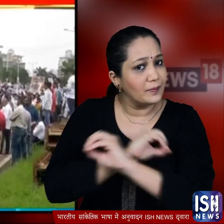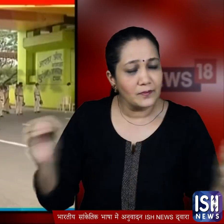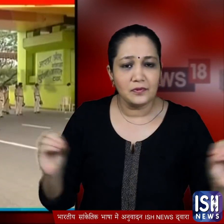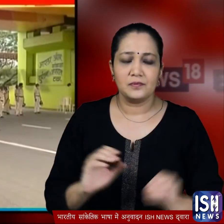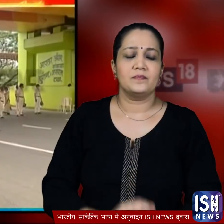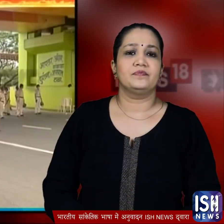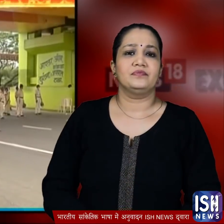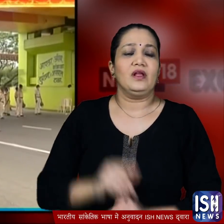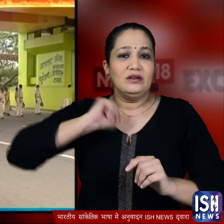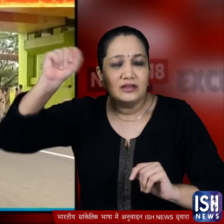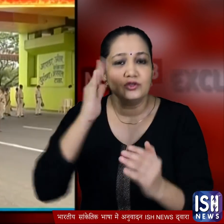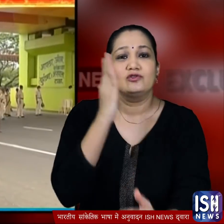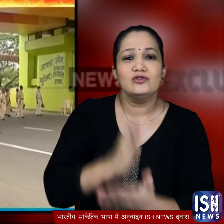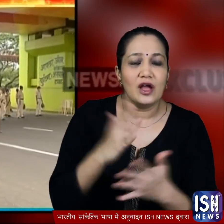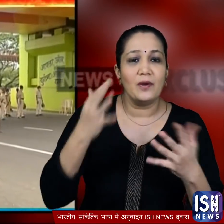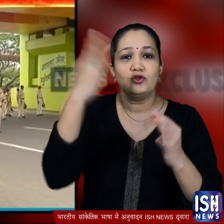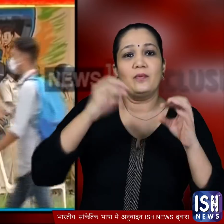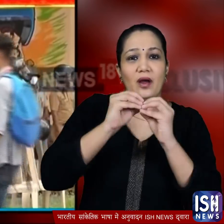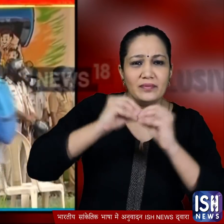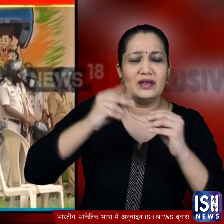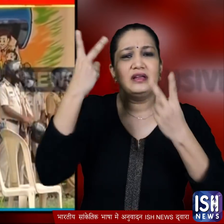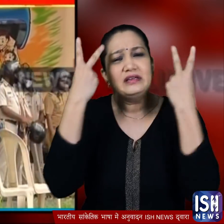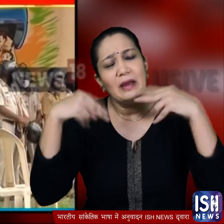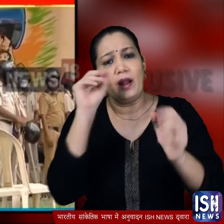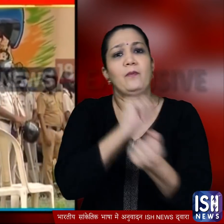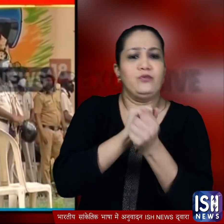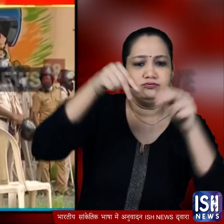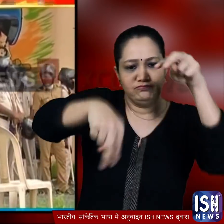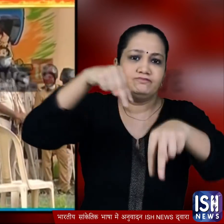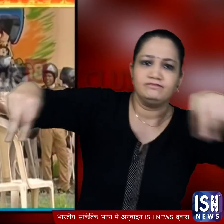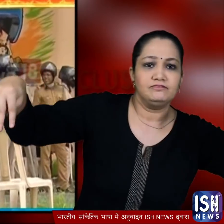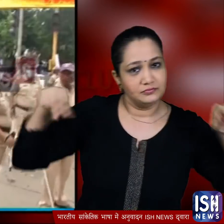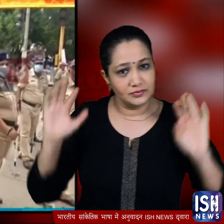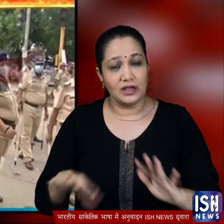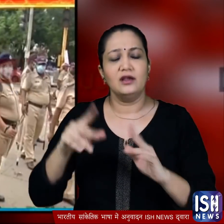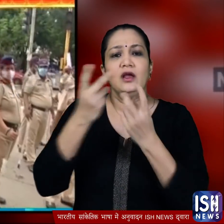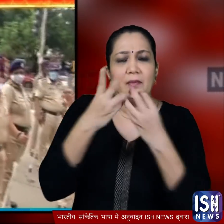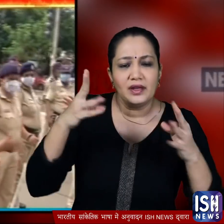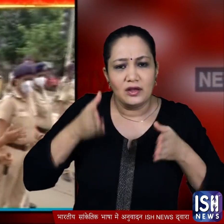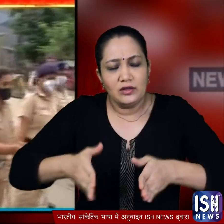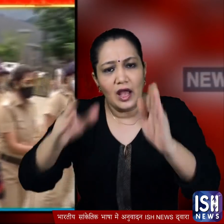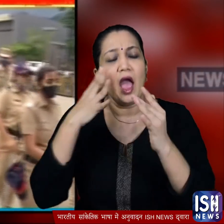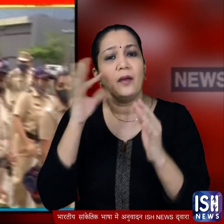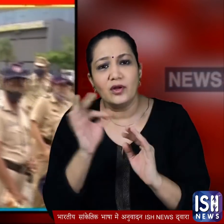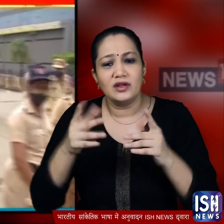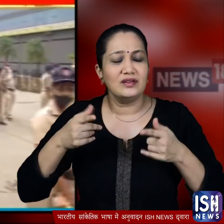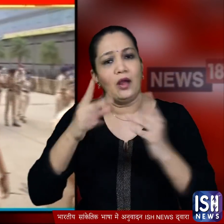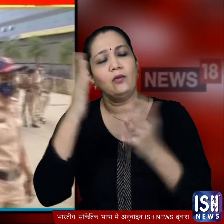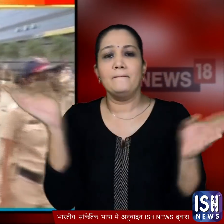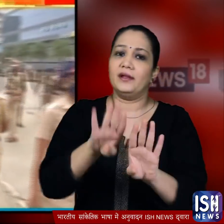प्रदर्शन कारियों को रोकने के लिए नवी मुंबई की सड़कों पर भारी तादाद में पुलिस कर्मी भी उतारे गए शेहर की कुछ सड़कों को एतियात के तौर पर बंद भी किया